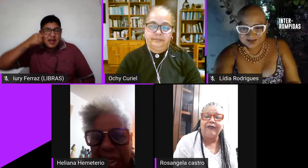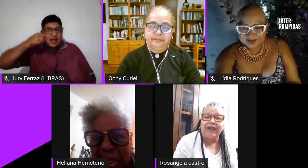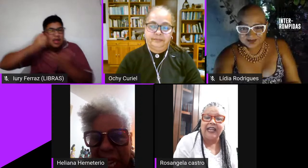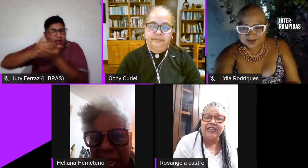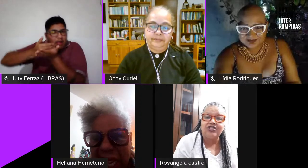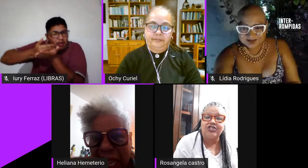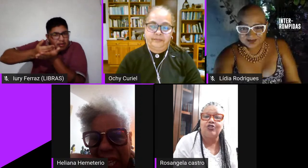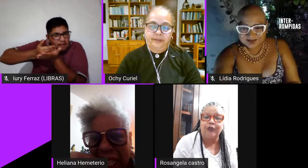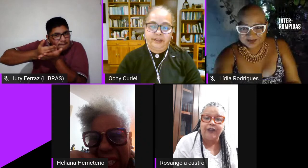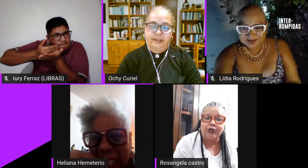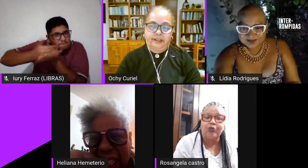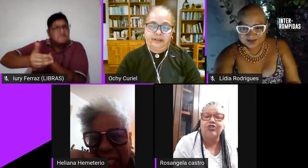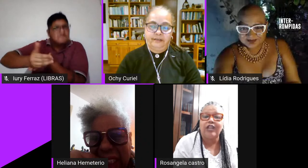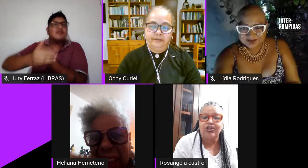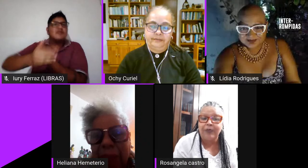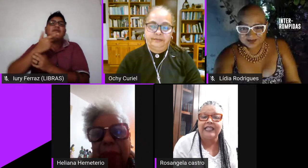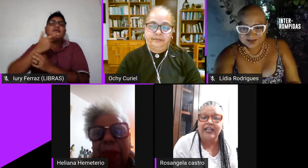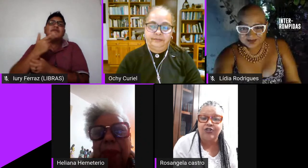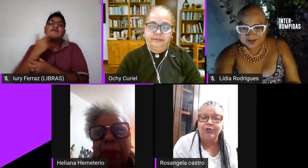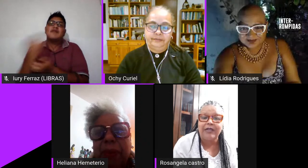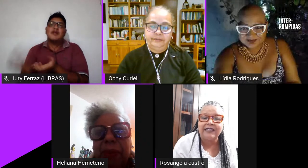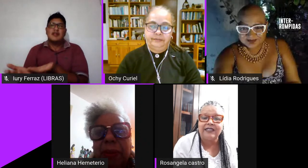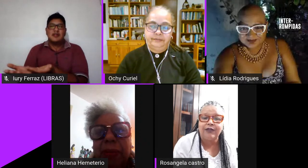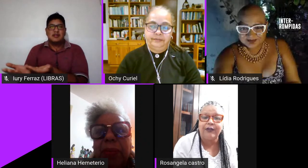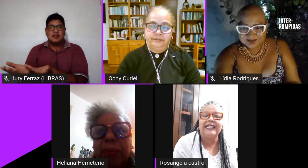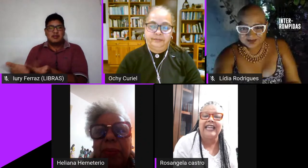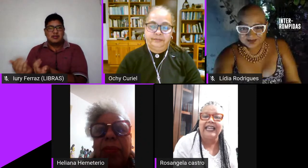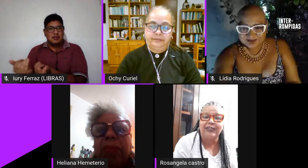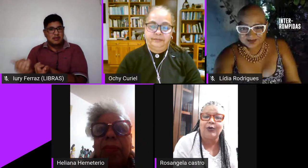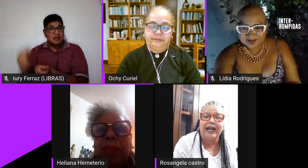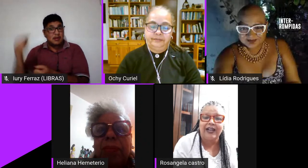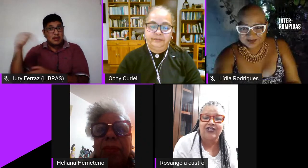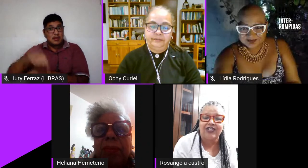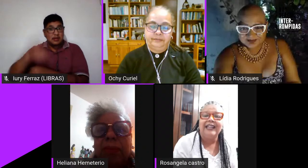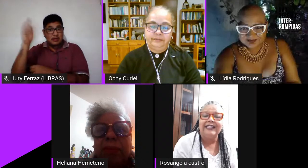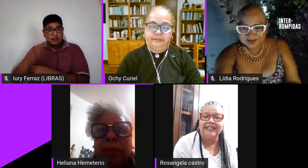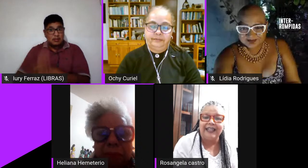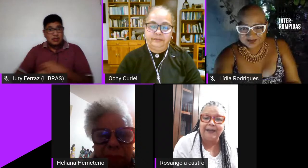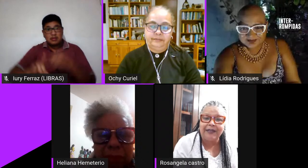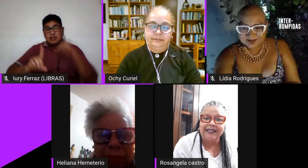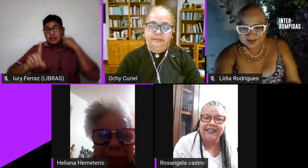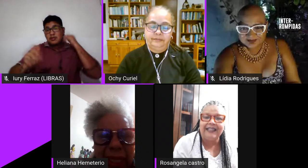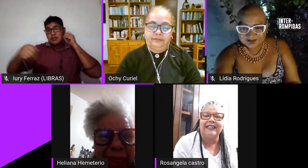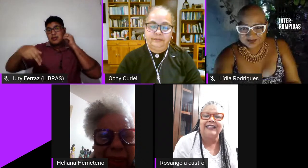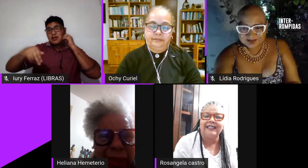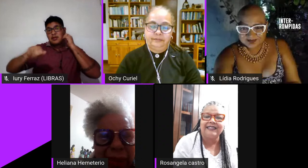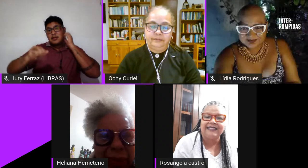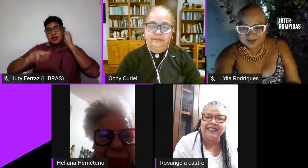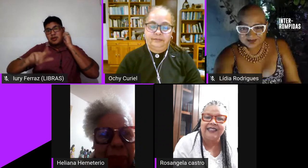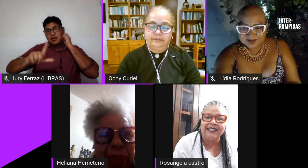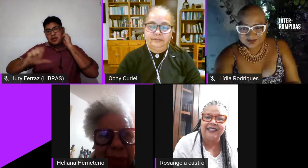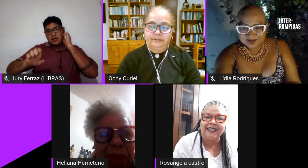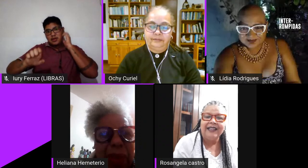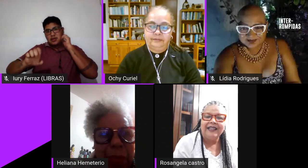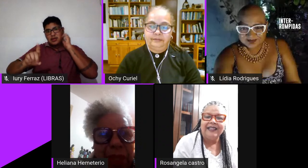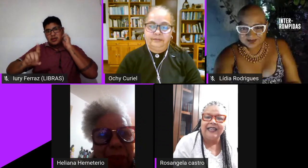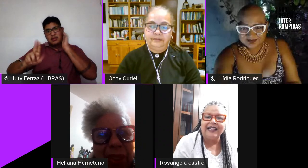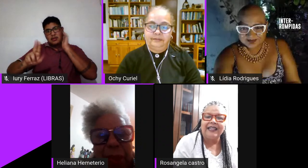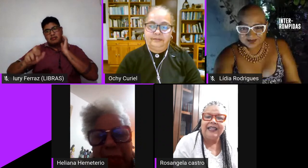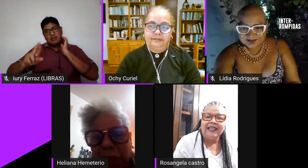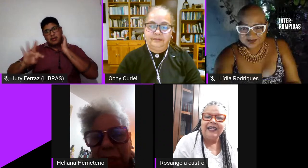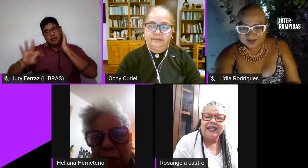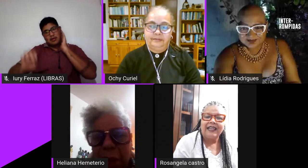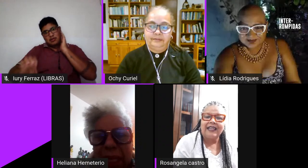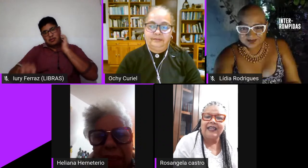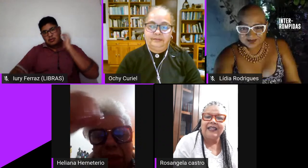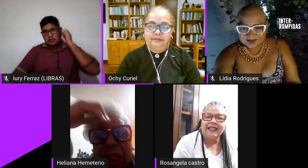a falar de juventude e lesbenidade no Brasil foi Daniela Duarte você lembra Eliana Danicinha né